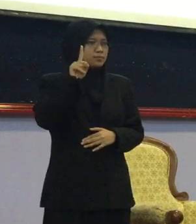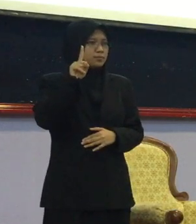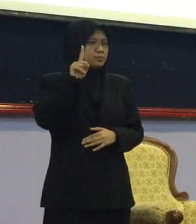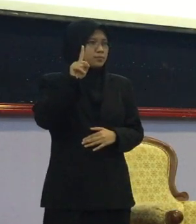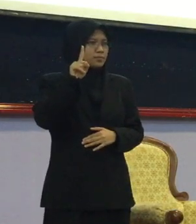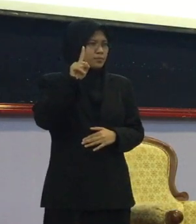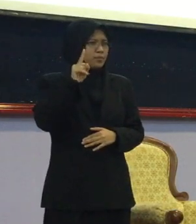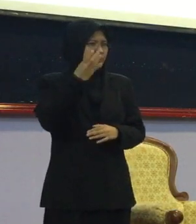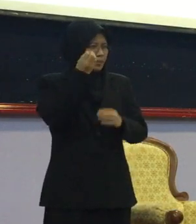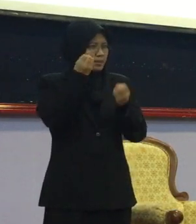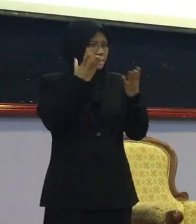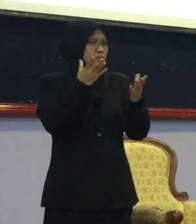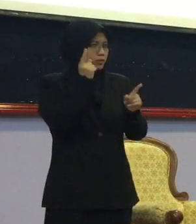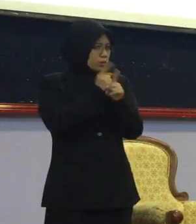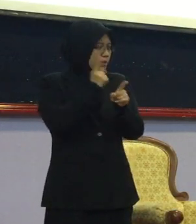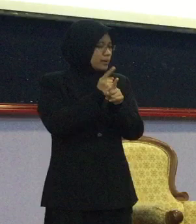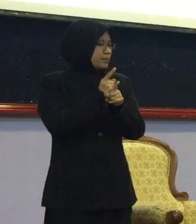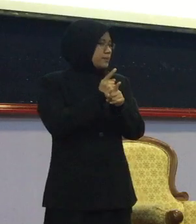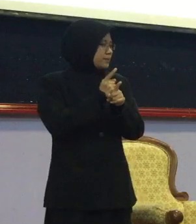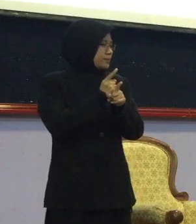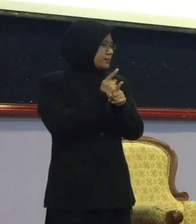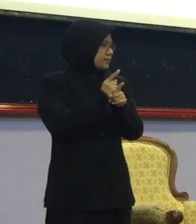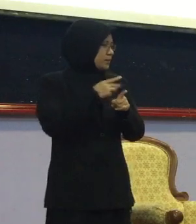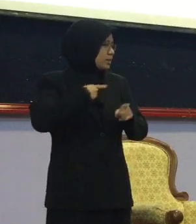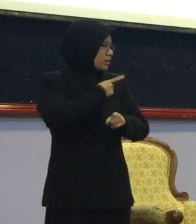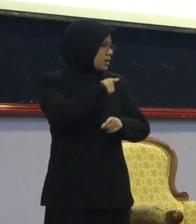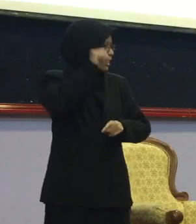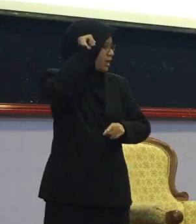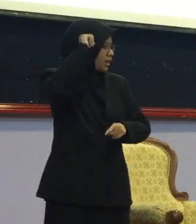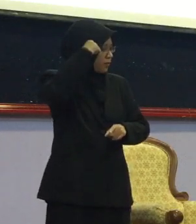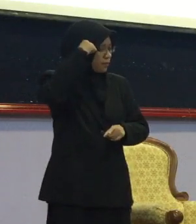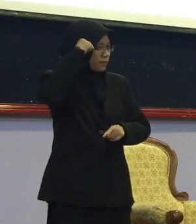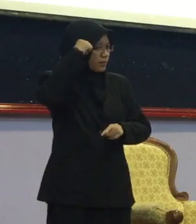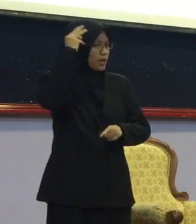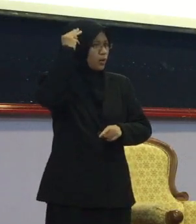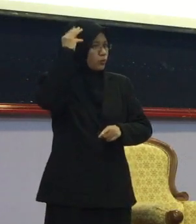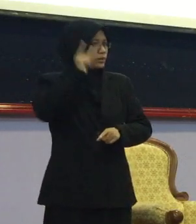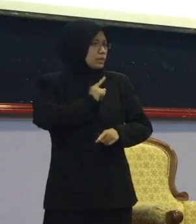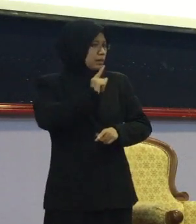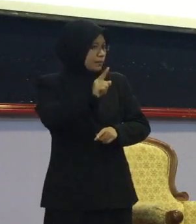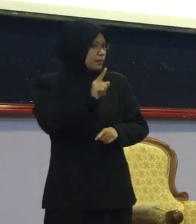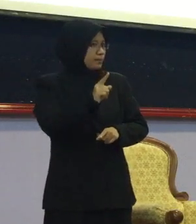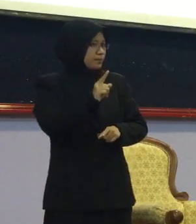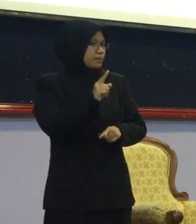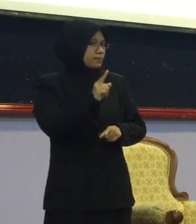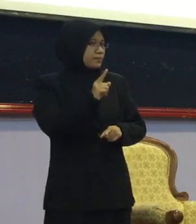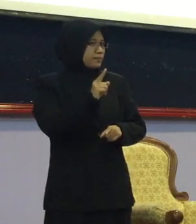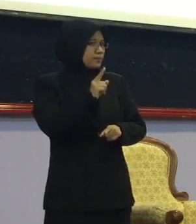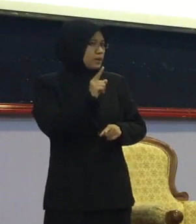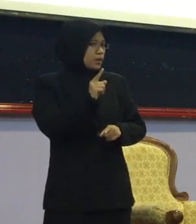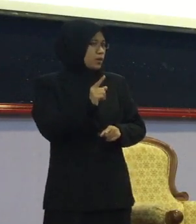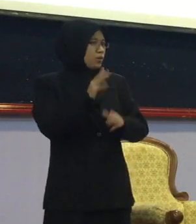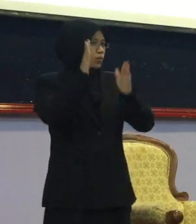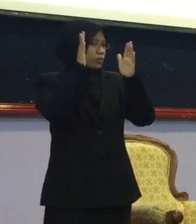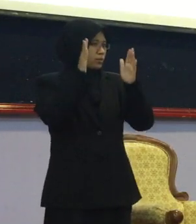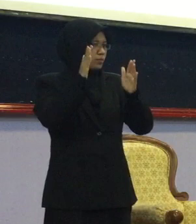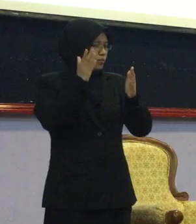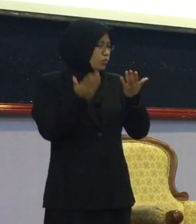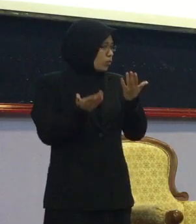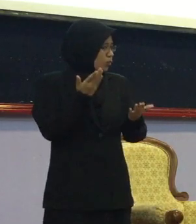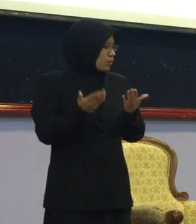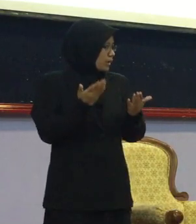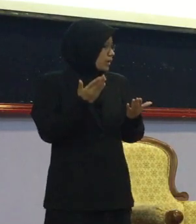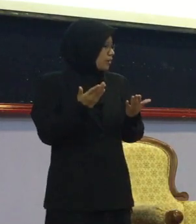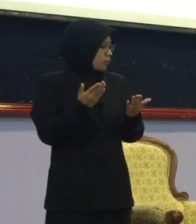Banyak kan Jadi maknanya Kita anggap Melayu tu Islam Dan peribumi Berangkat-berangkat Kita tinggal Sabah dan Sarawak Mungkin-mungkin